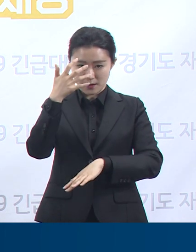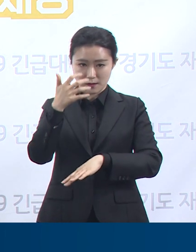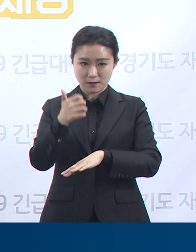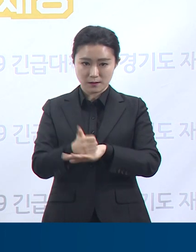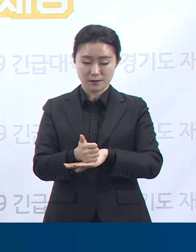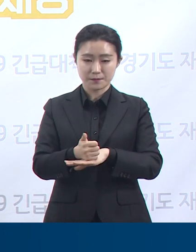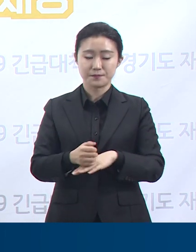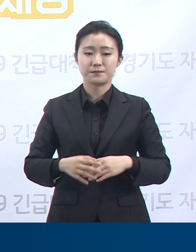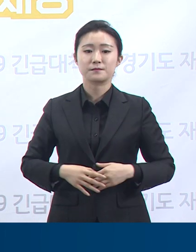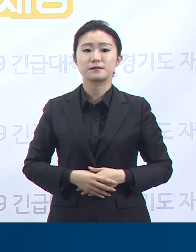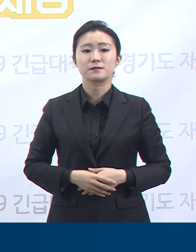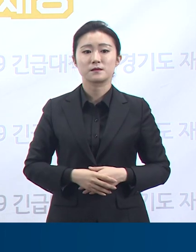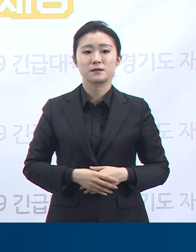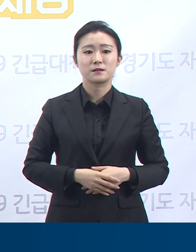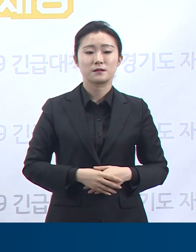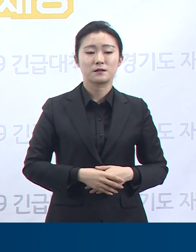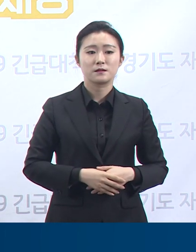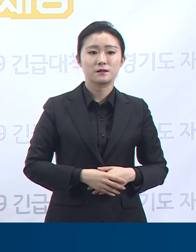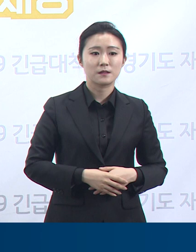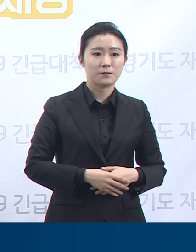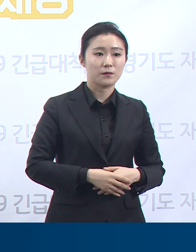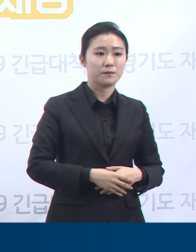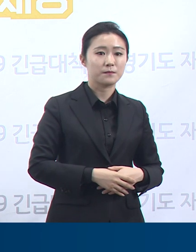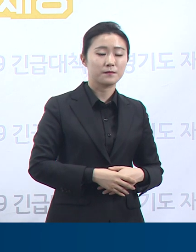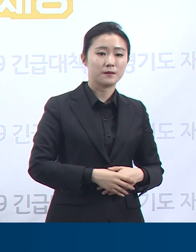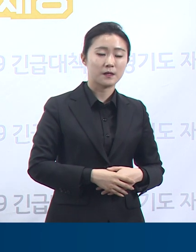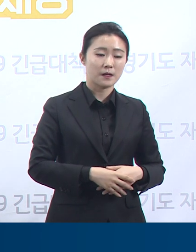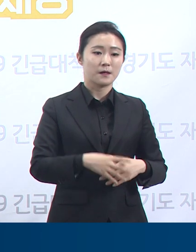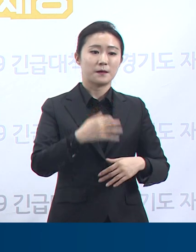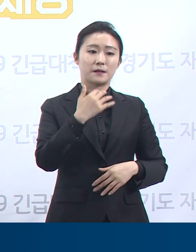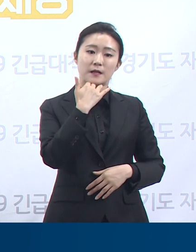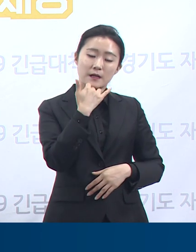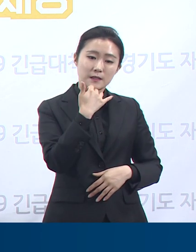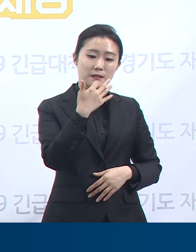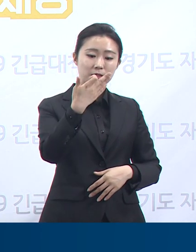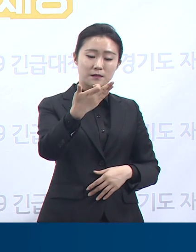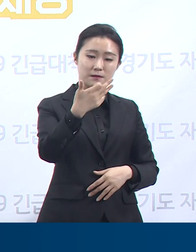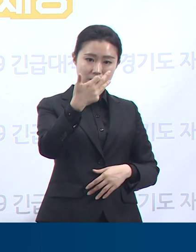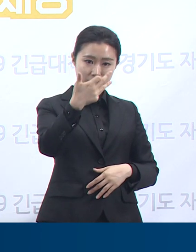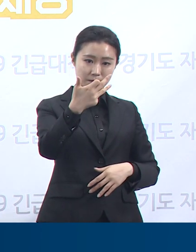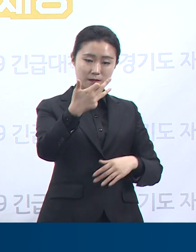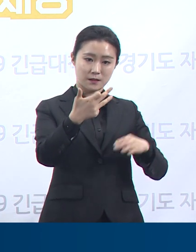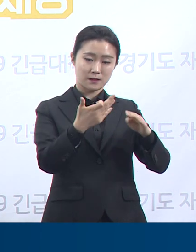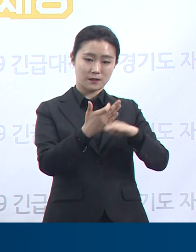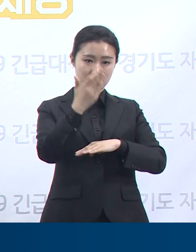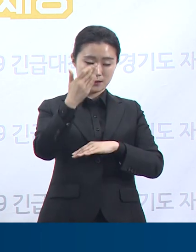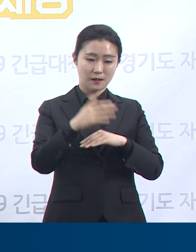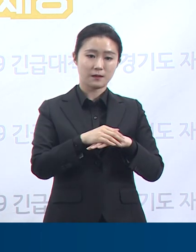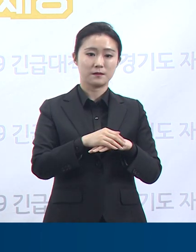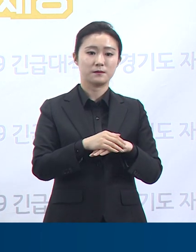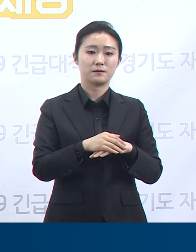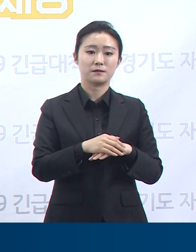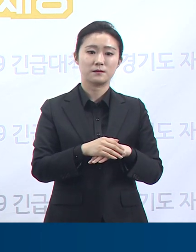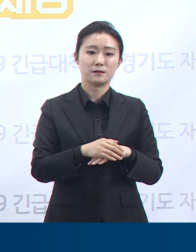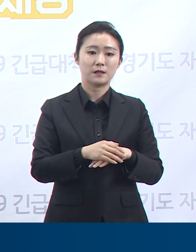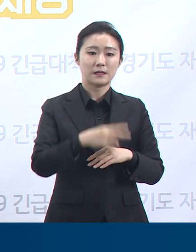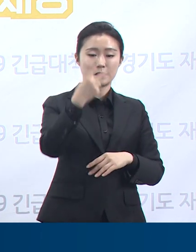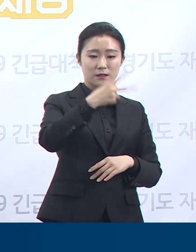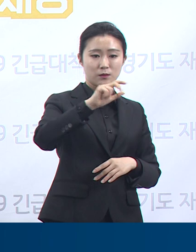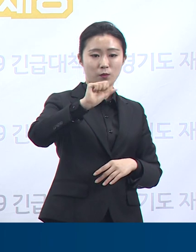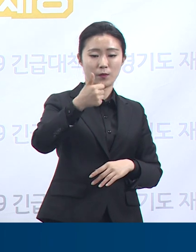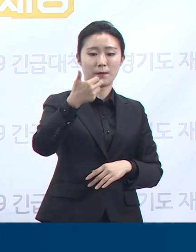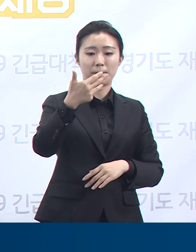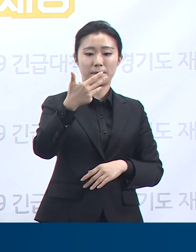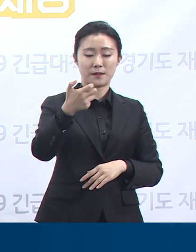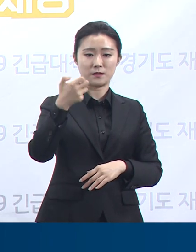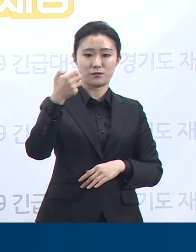비례할당 추출 방식으로 만 18세 이상 경기도에 거주하는 성인 난녀 2,589명을 대상으로 하였고